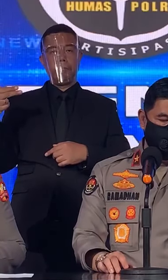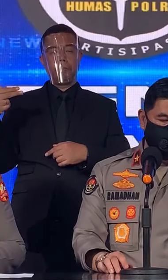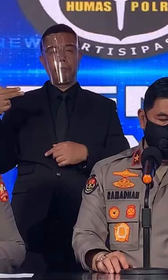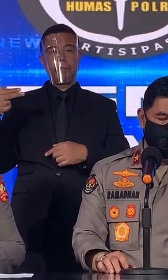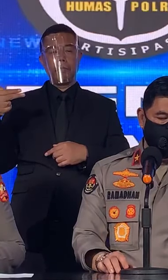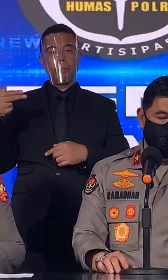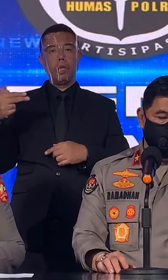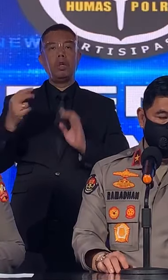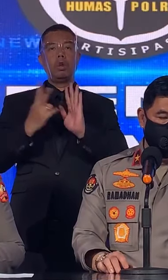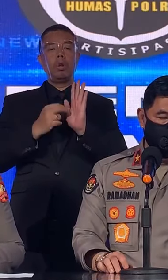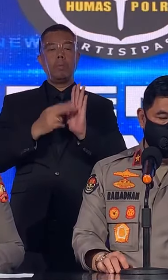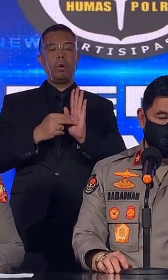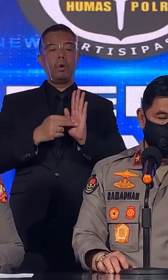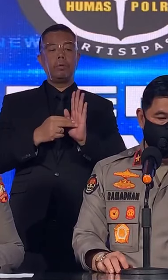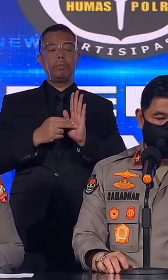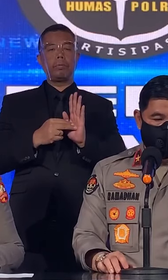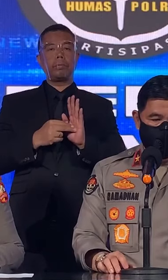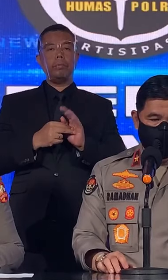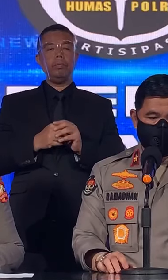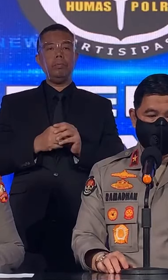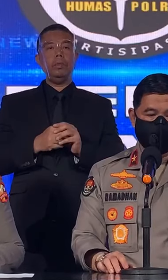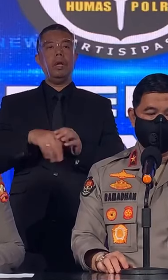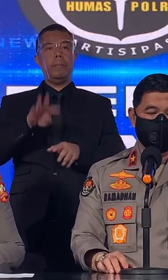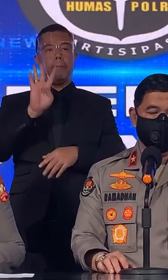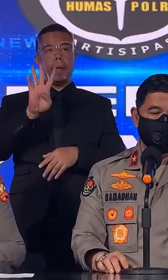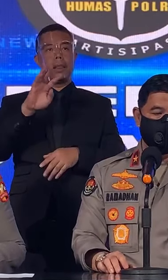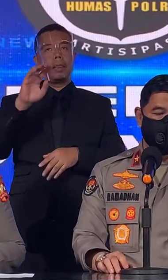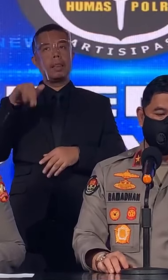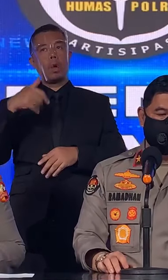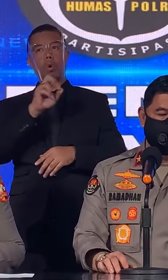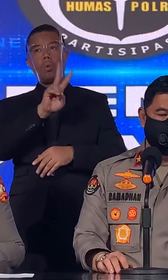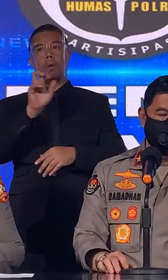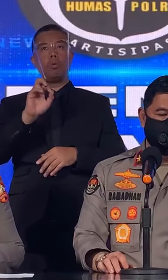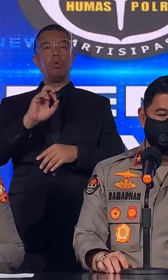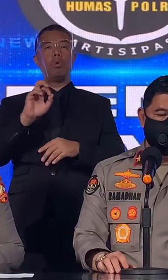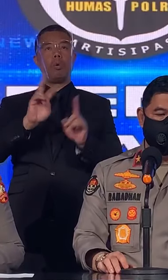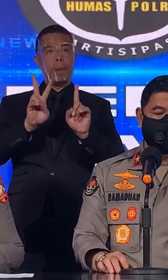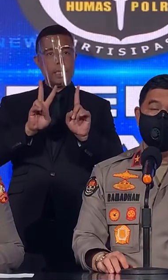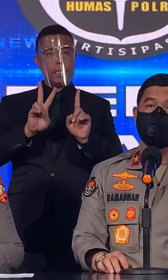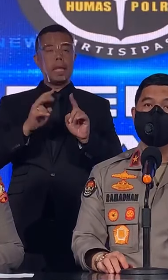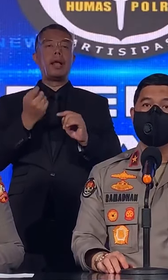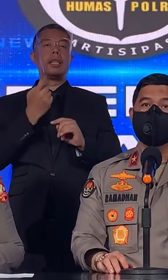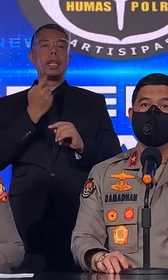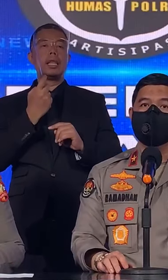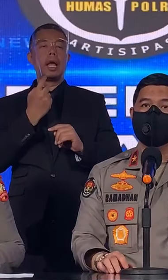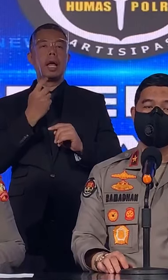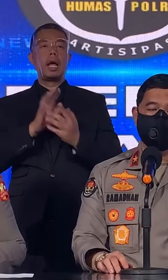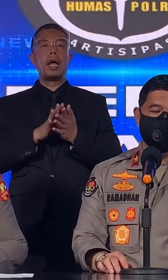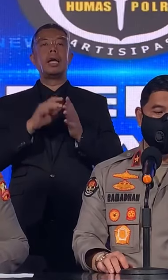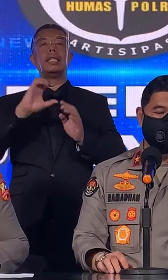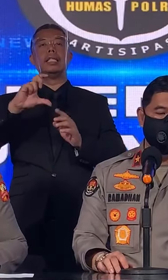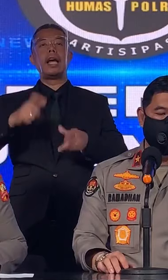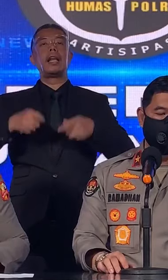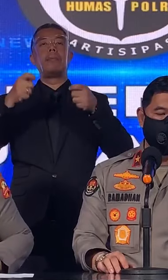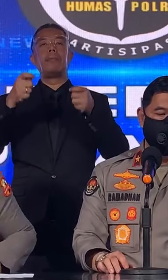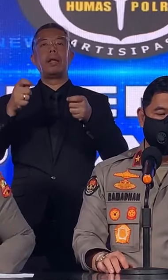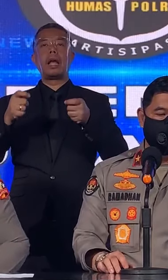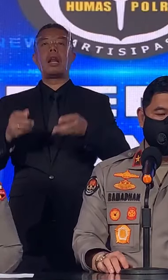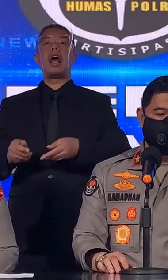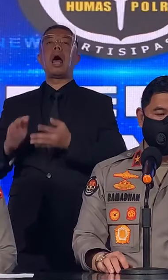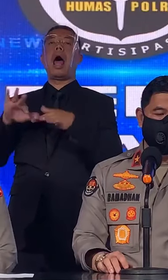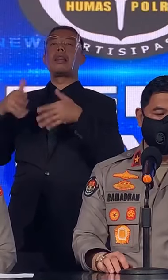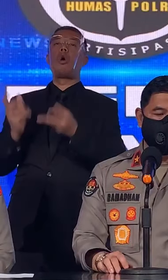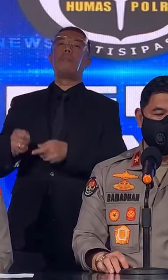nomor 4 tahun 2012 tentang tata cara pengajuan